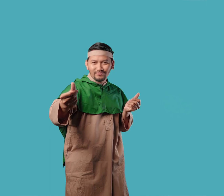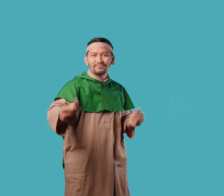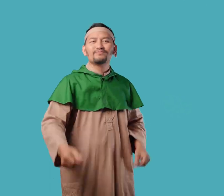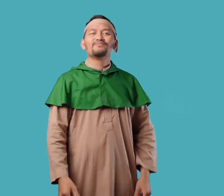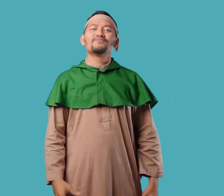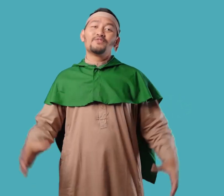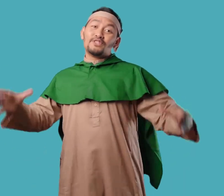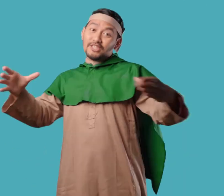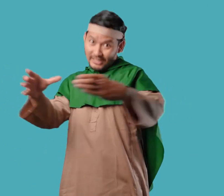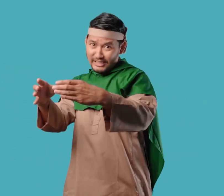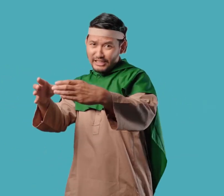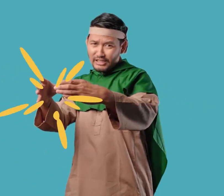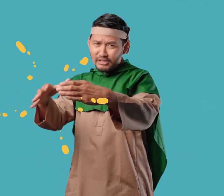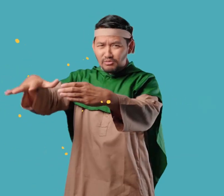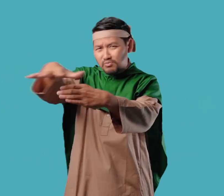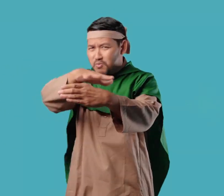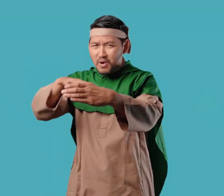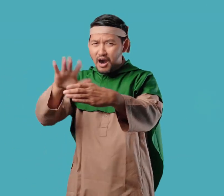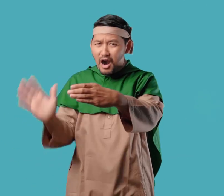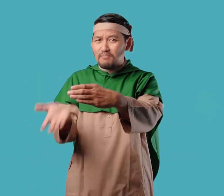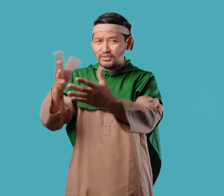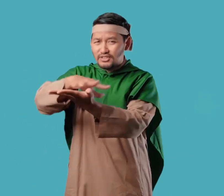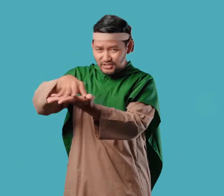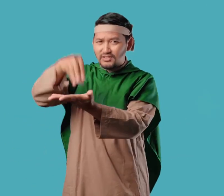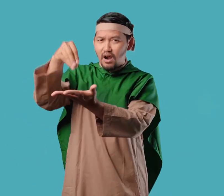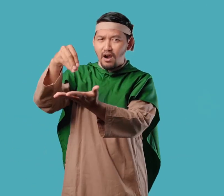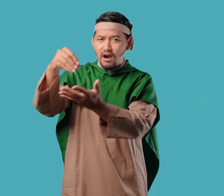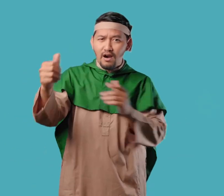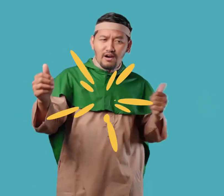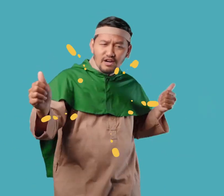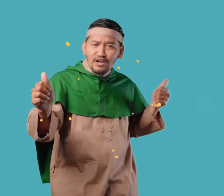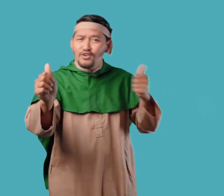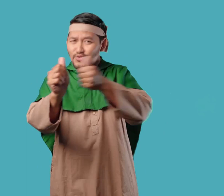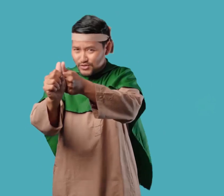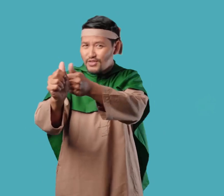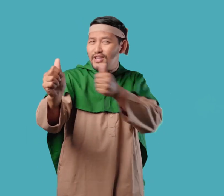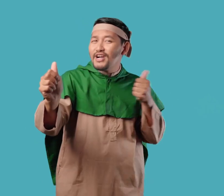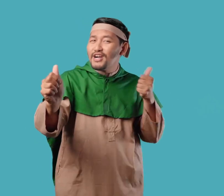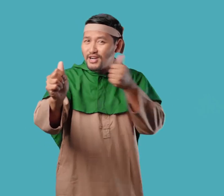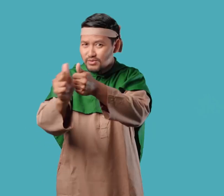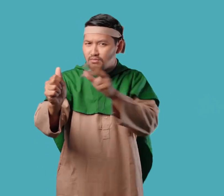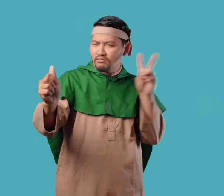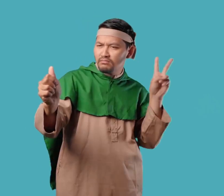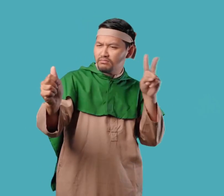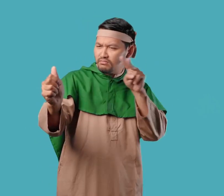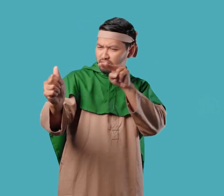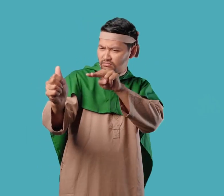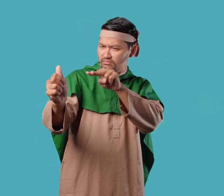Pengikut Nabi Isa malah menganggap Nabi Isa adalah anak Tuhan Padahal Nabi Isa secara